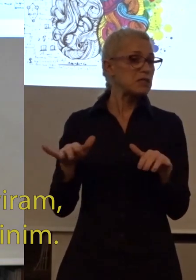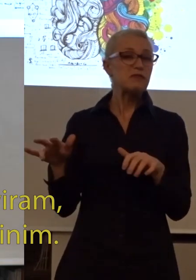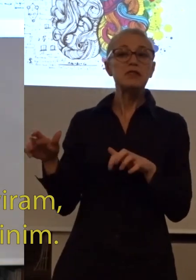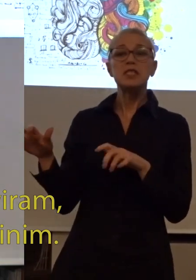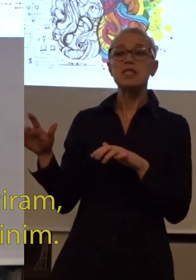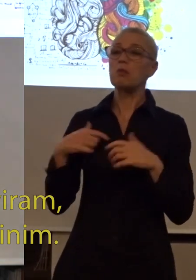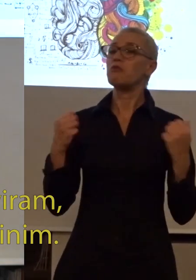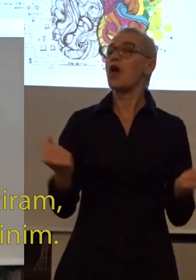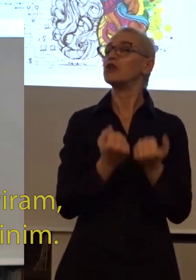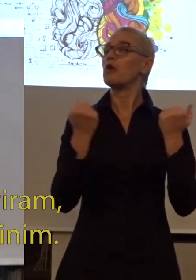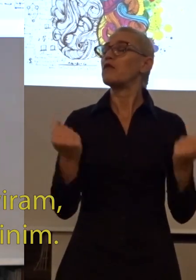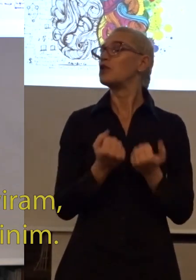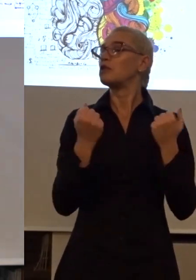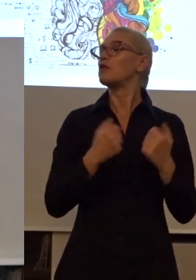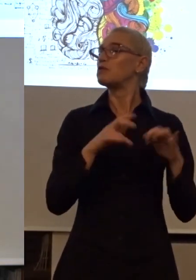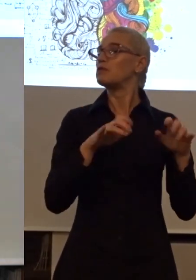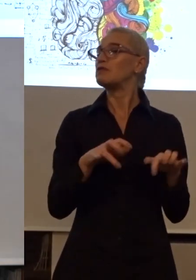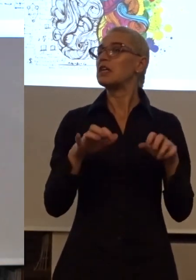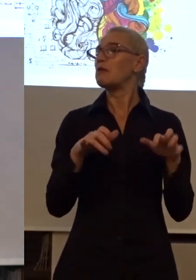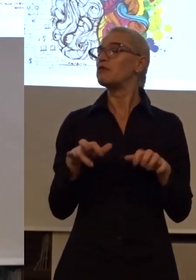poslednje vreme mnogo vežbam,